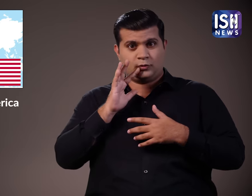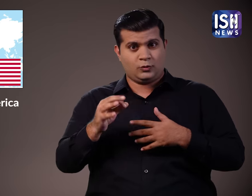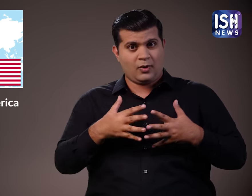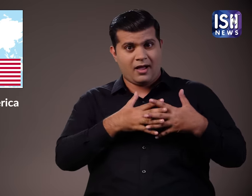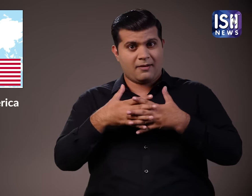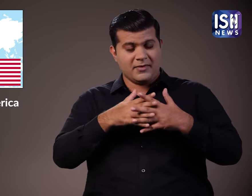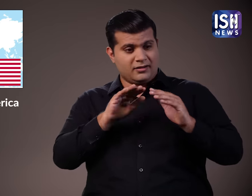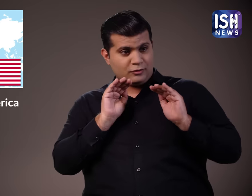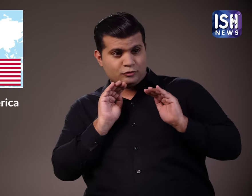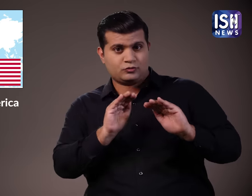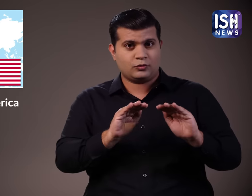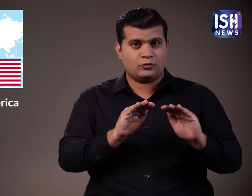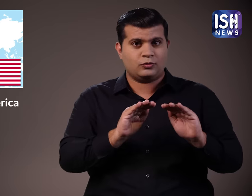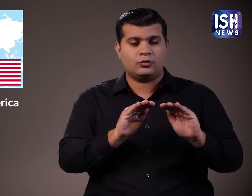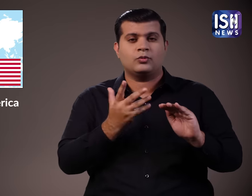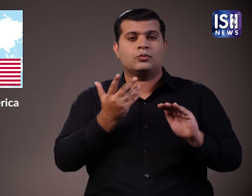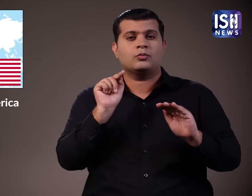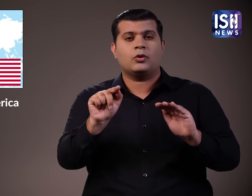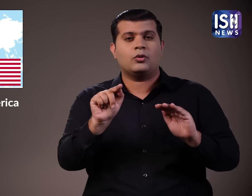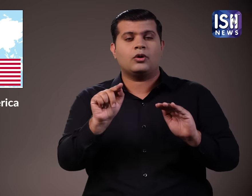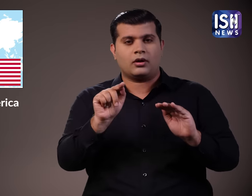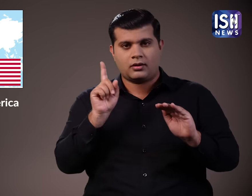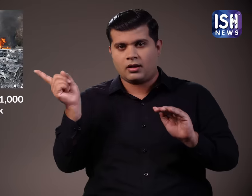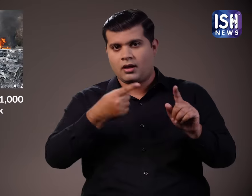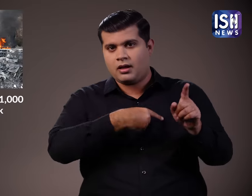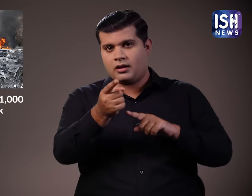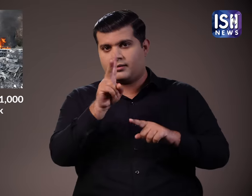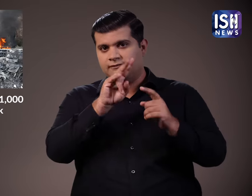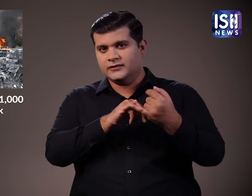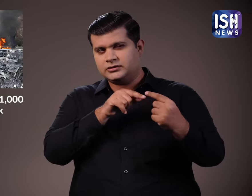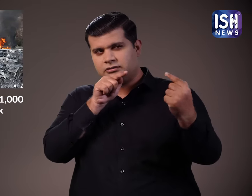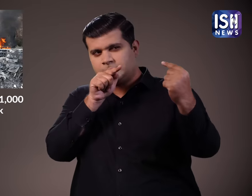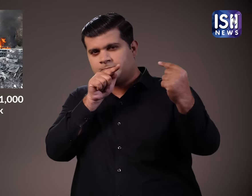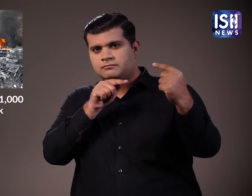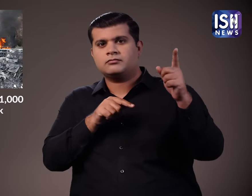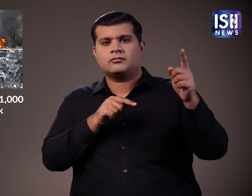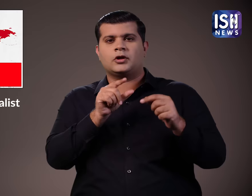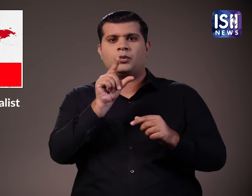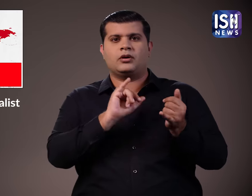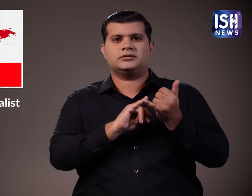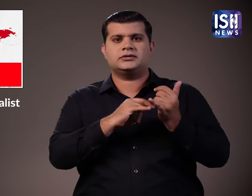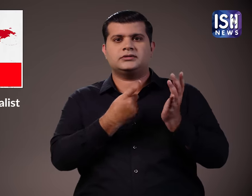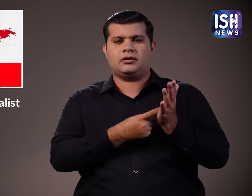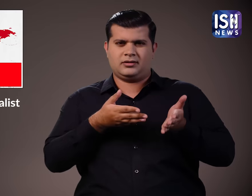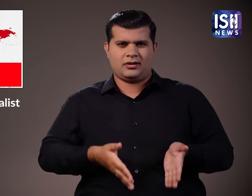अमेरिका ने सच में समर्थन किया था। अमेरिका और USSR जो अब ब्रूस है